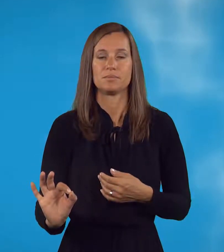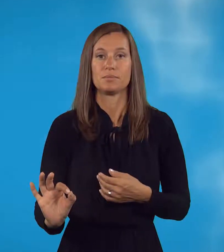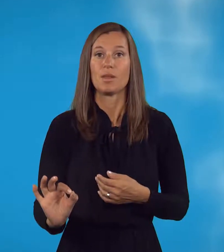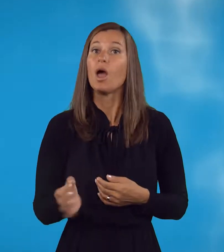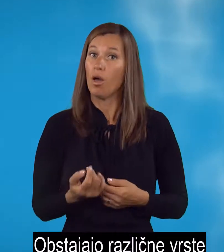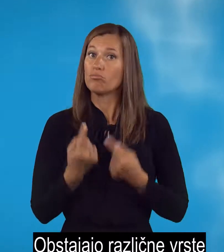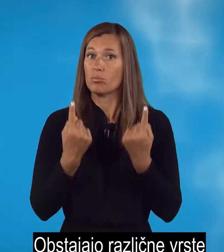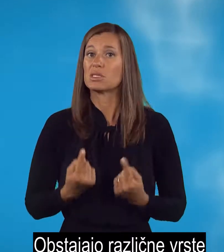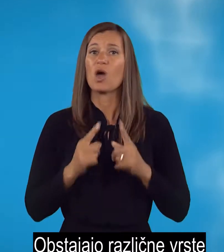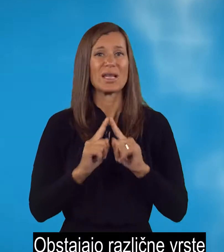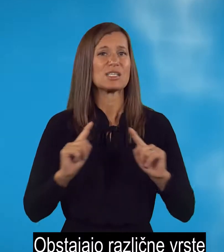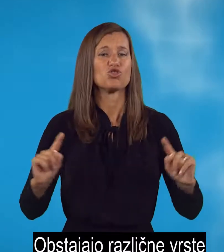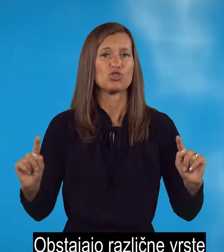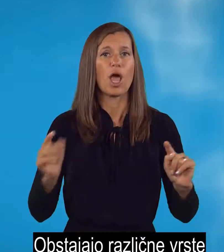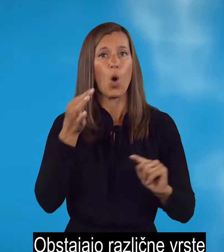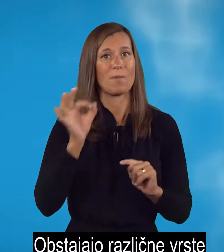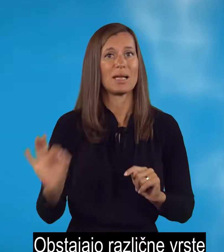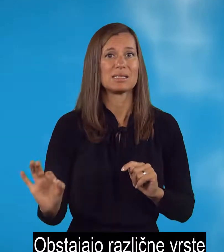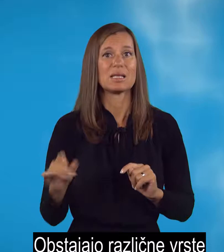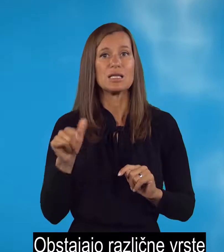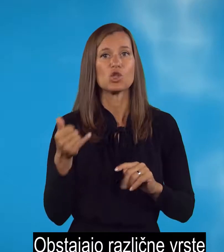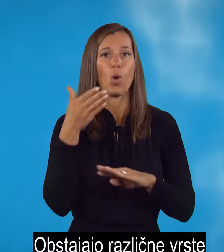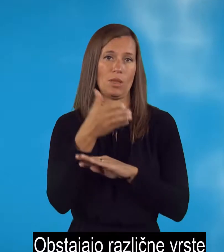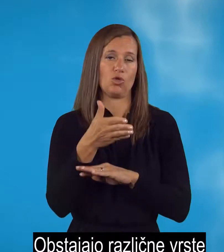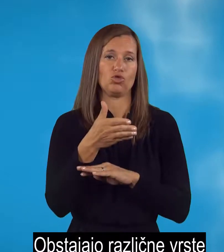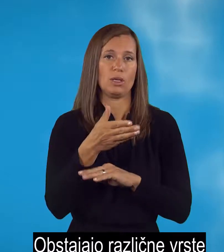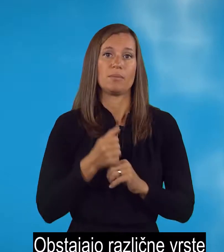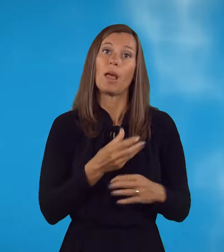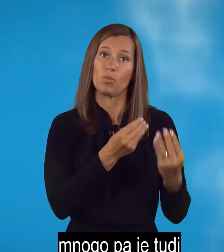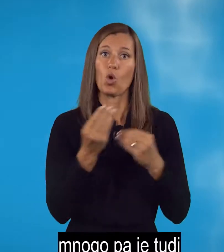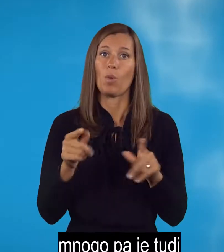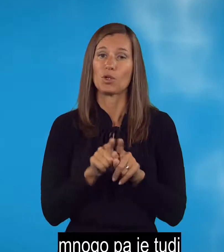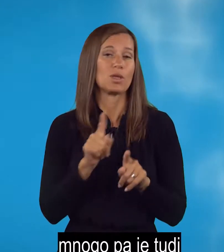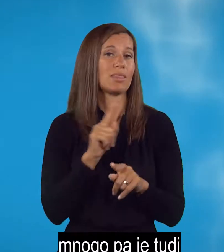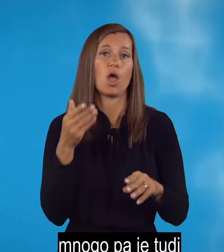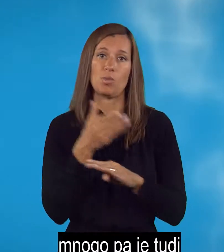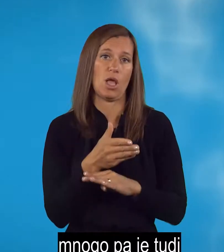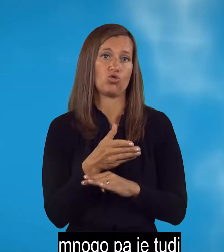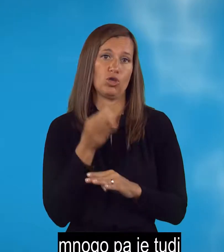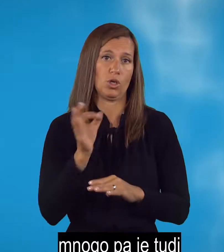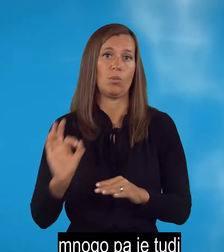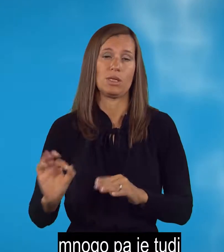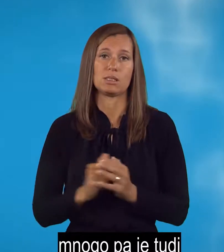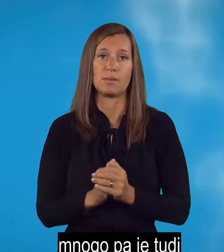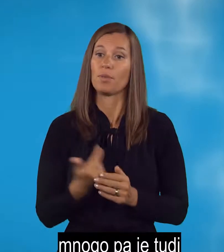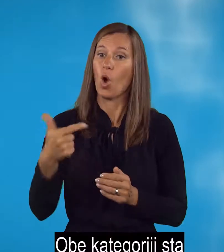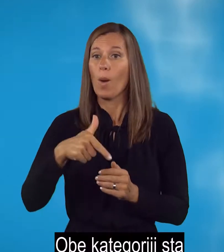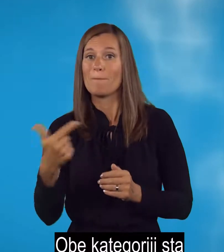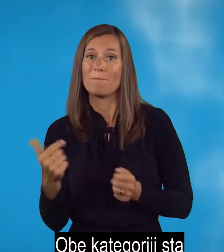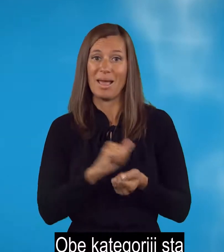Obstajajo različne vrste obresti, ki so obdavčene, mnogo pa je tudi neobdavčenih. Obe kategorije sta